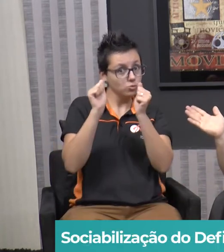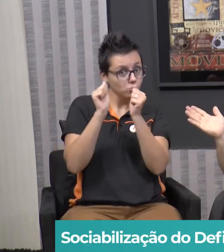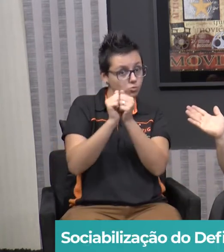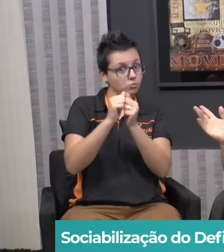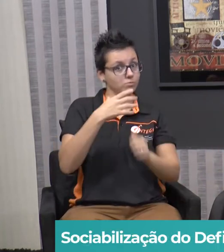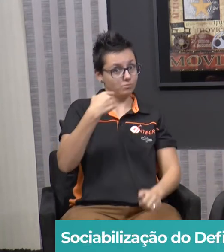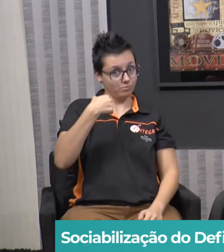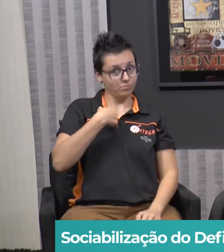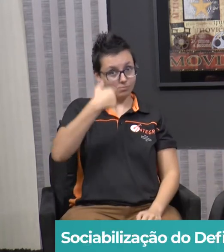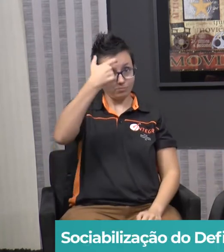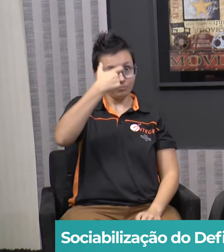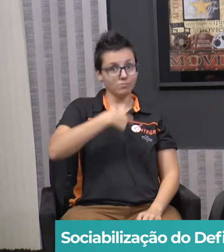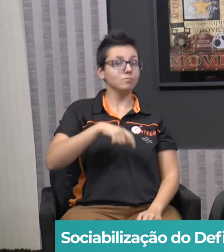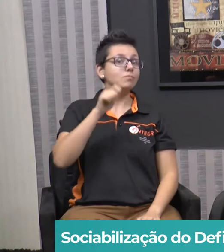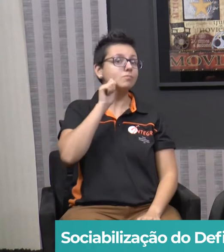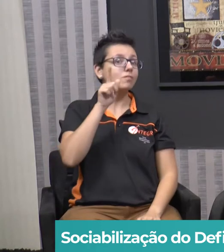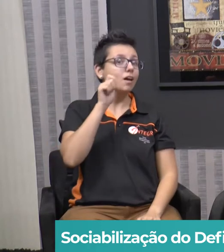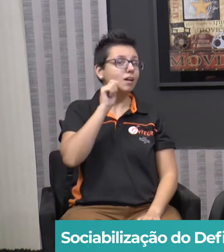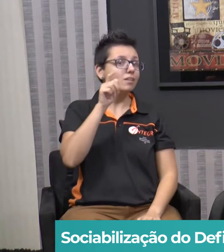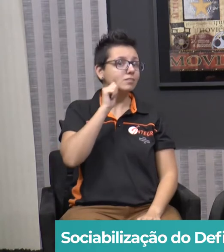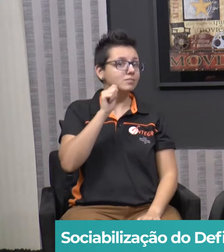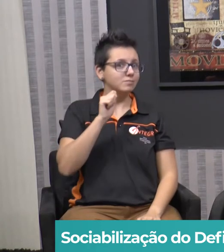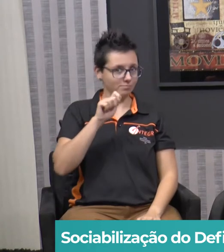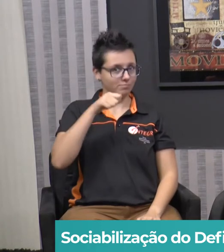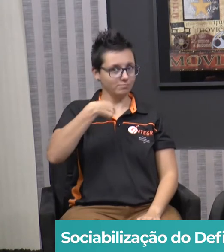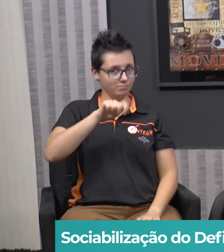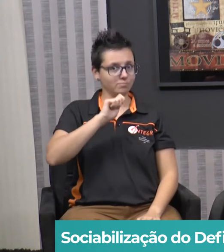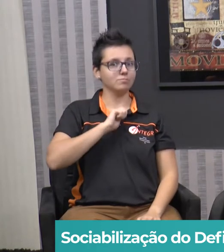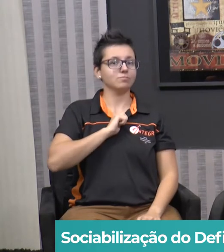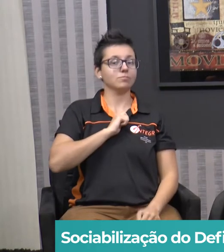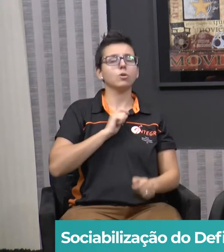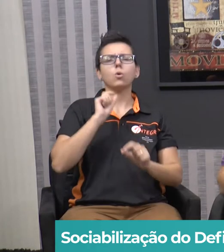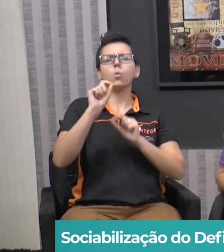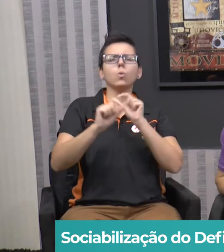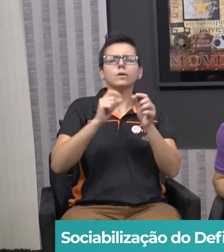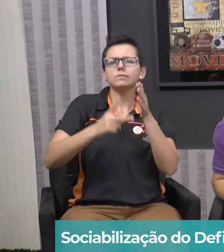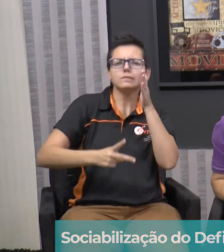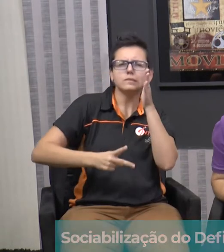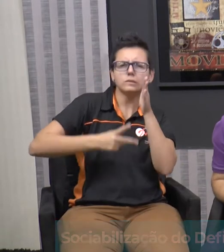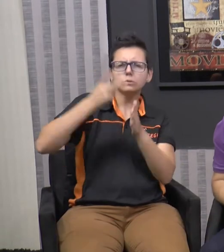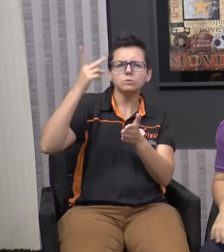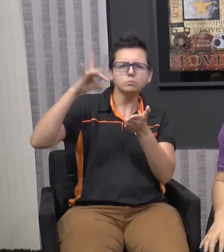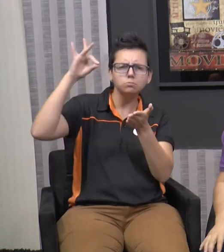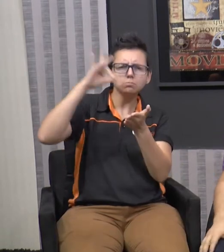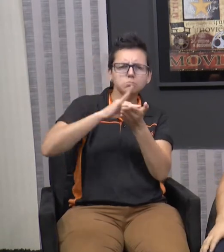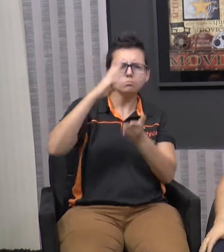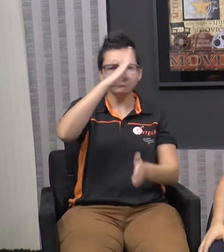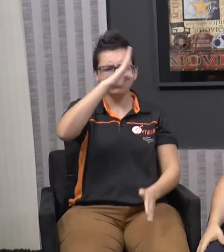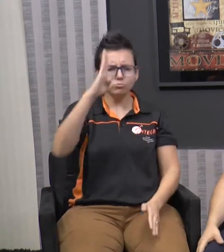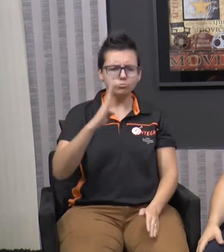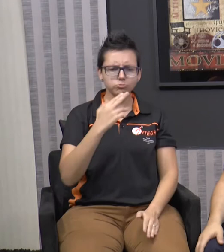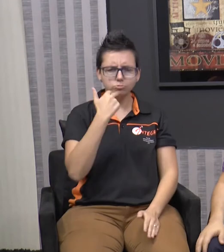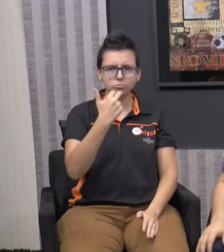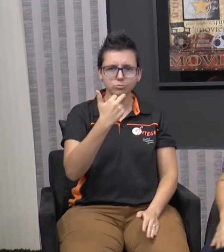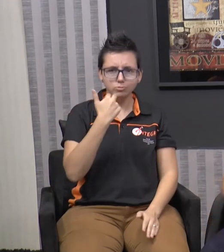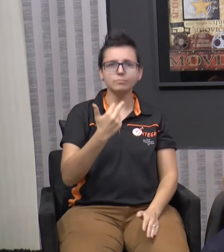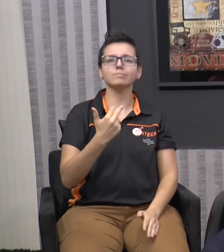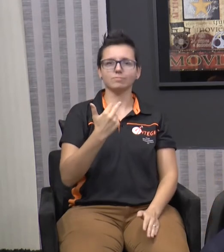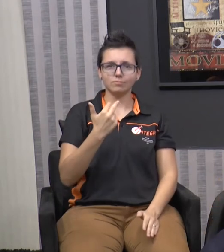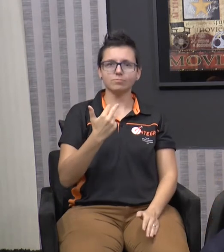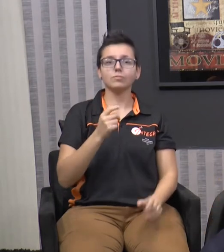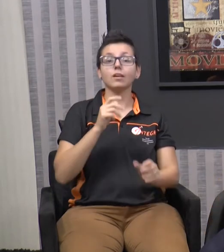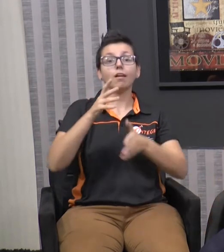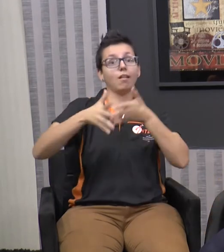interpretação desta que é a segunda língua oficial do Brasil, a comunicação através das libras.